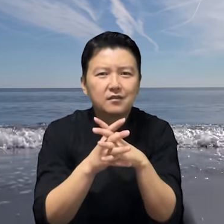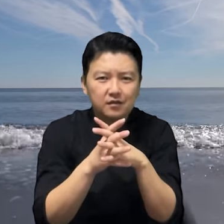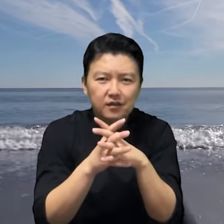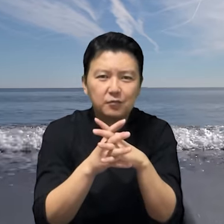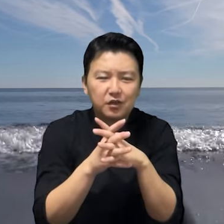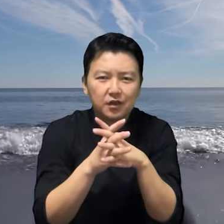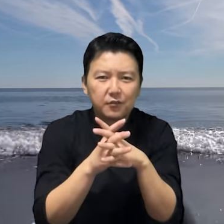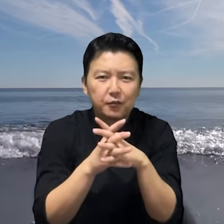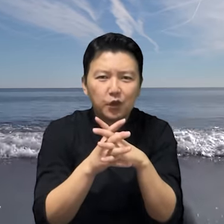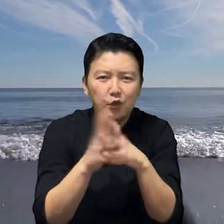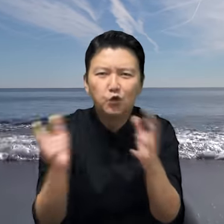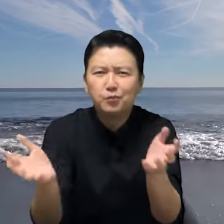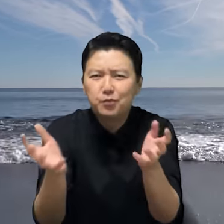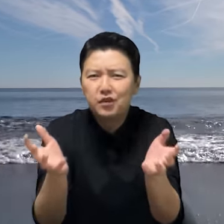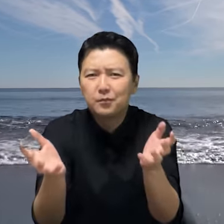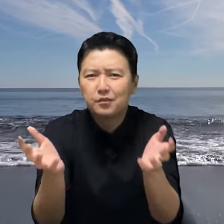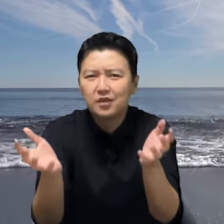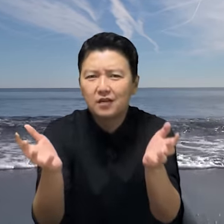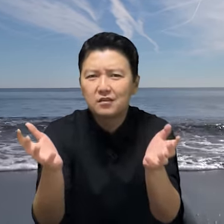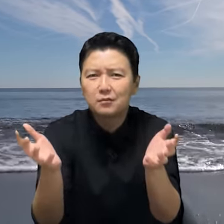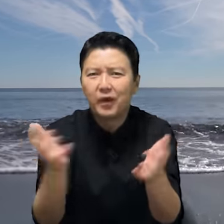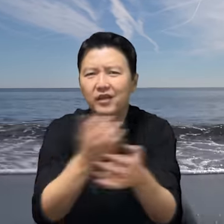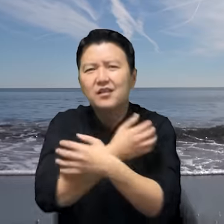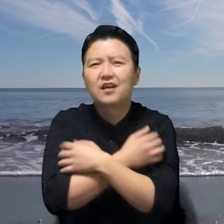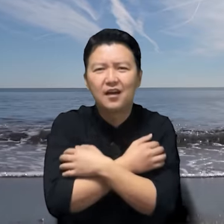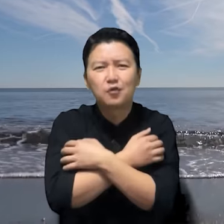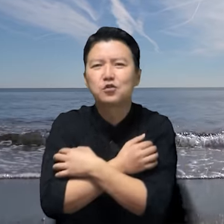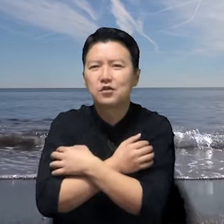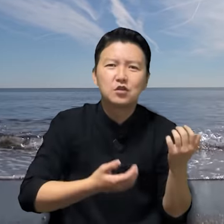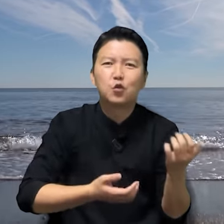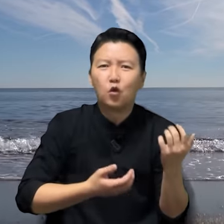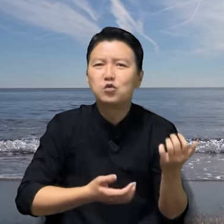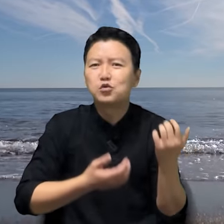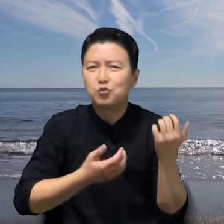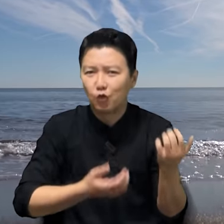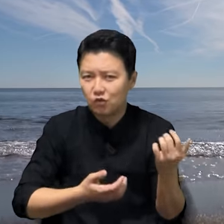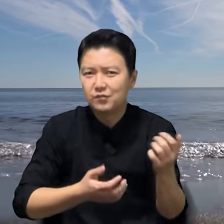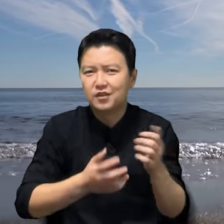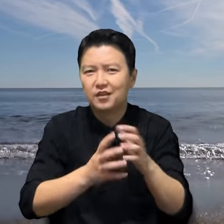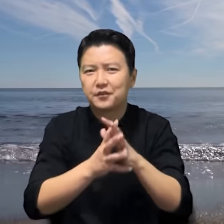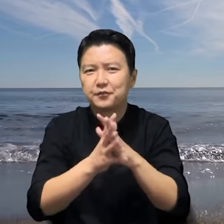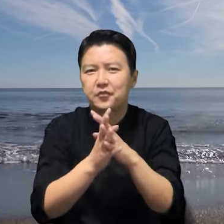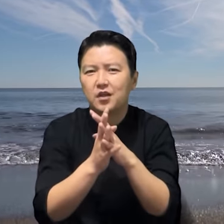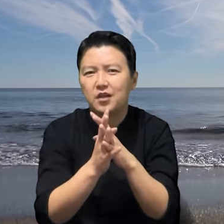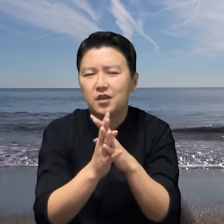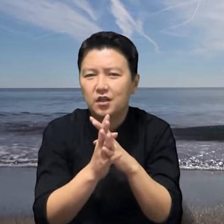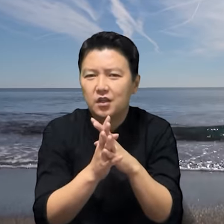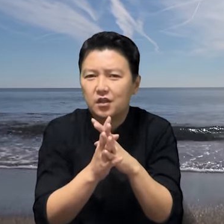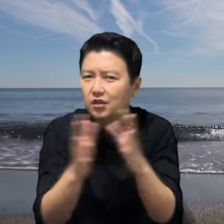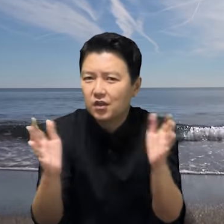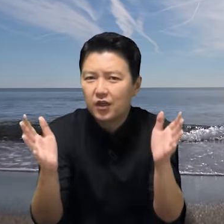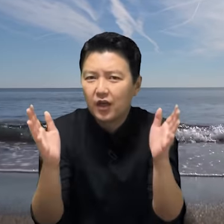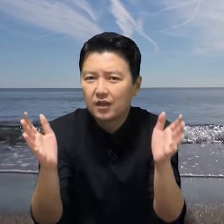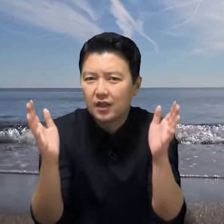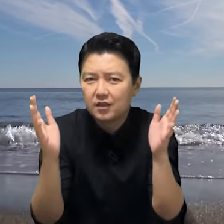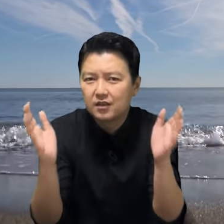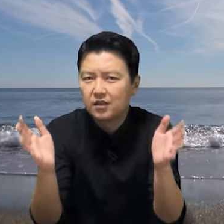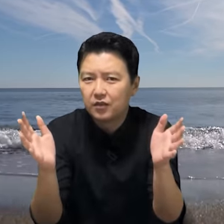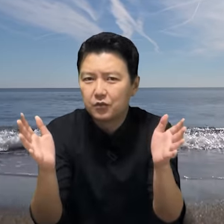즐깁니다. 이쁘디 이쁜 딸을 맨날 안고서 놀줄 모릅니다. 그렇게 한달이 지난 뒤